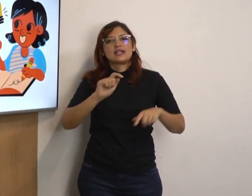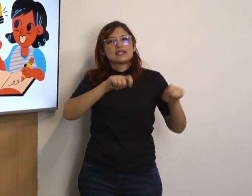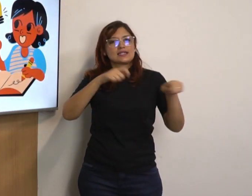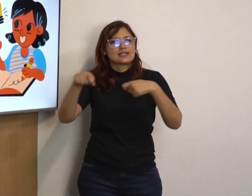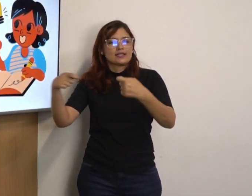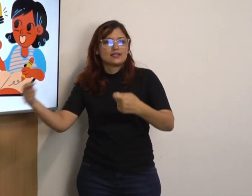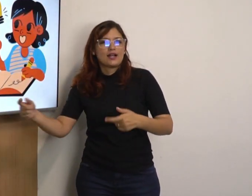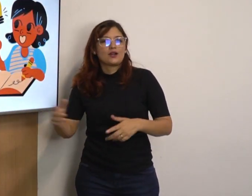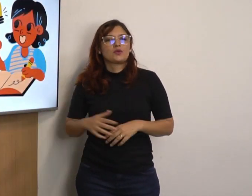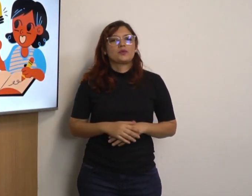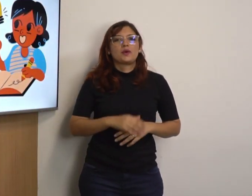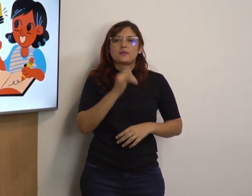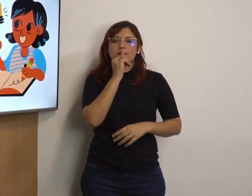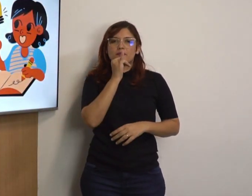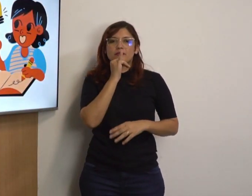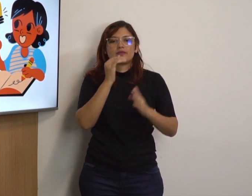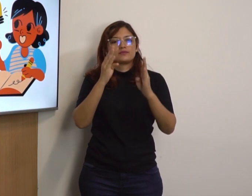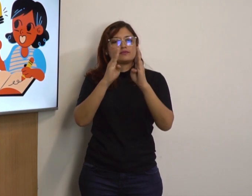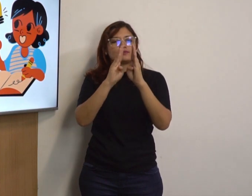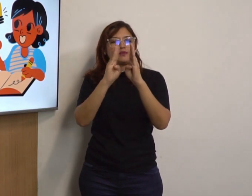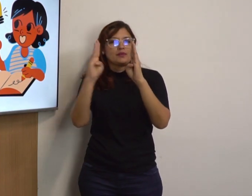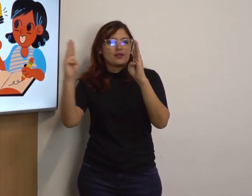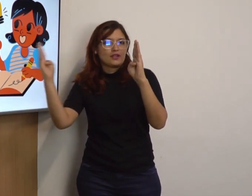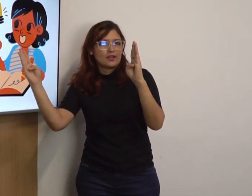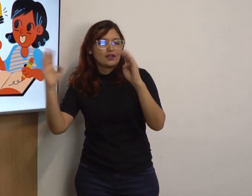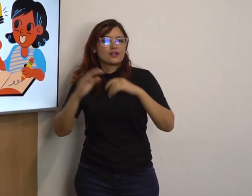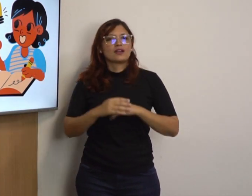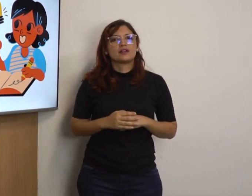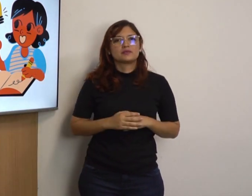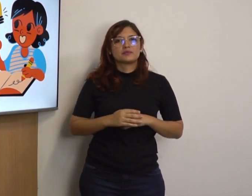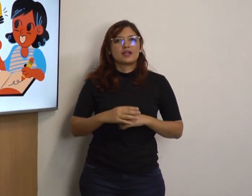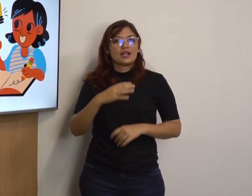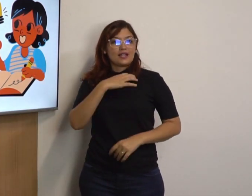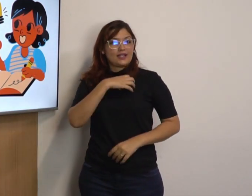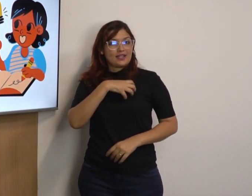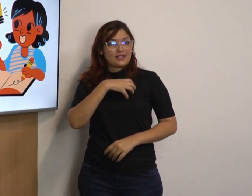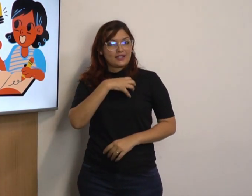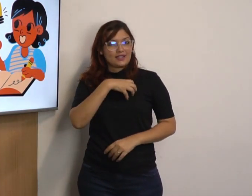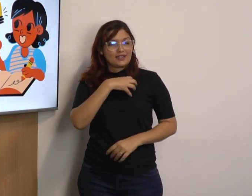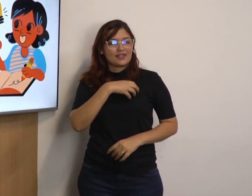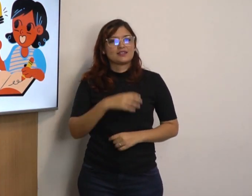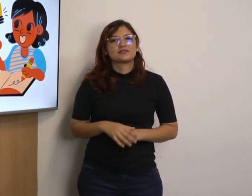Alguns sinais, né? Biblioteca. IEF Sertão. Aluno.